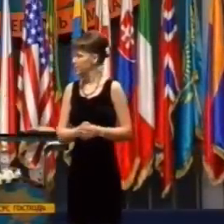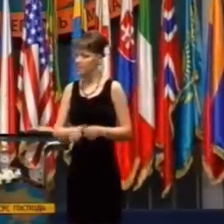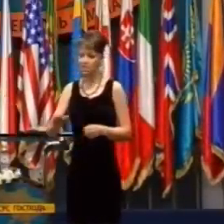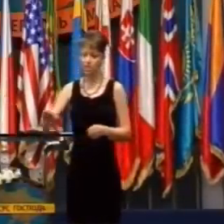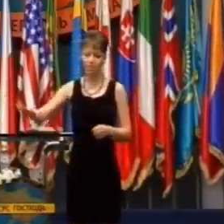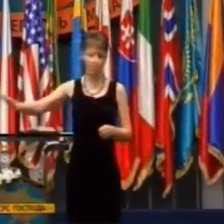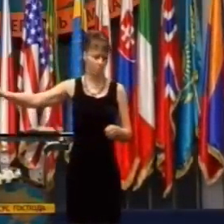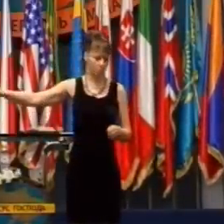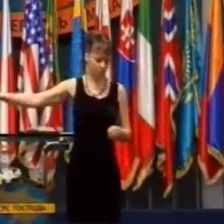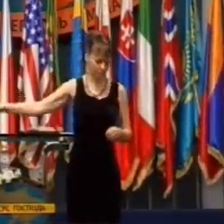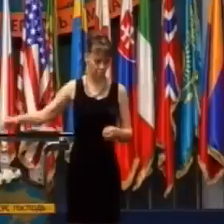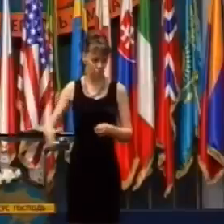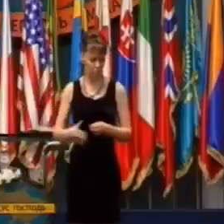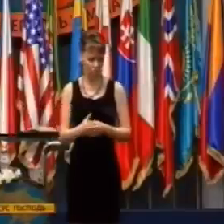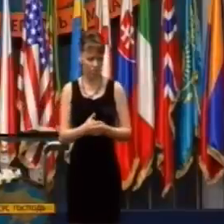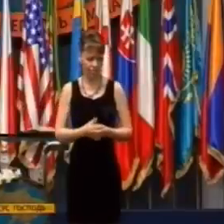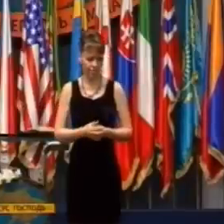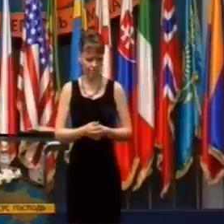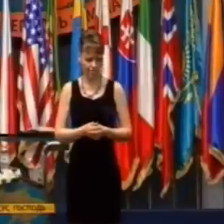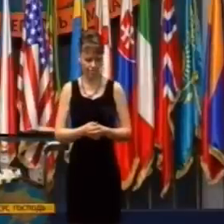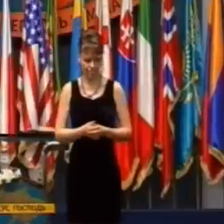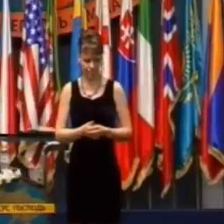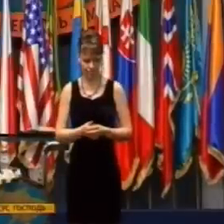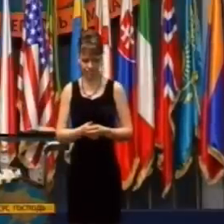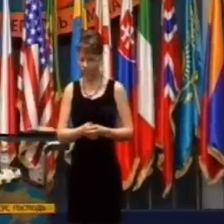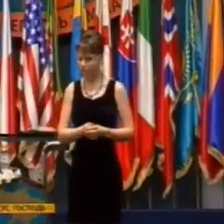všetkým v aute som povedal, aby tam čakali